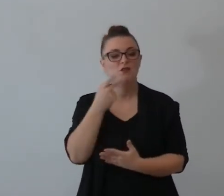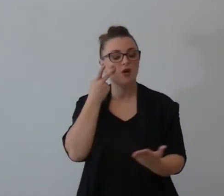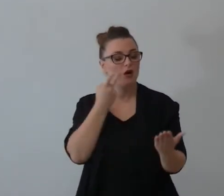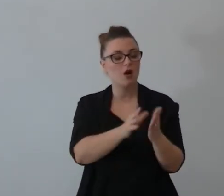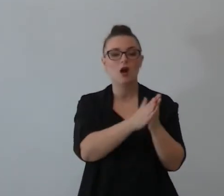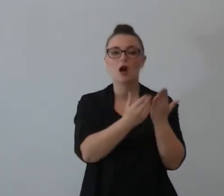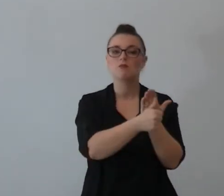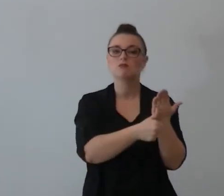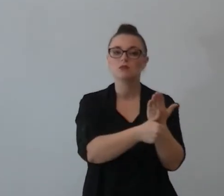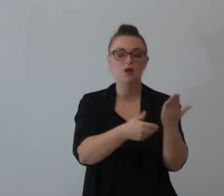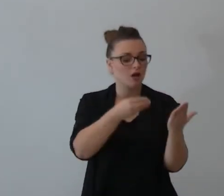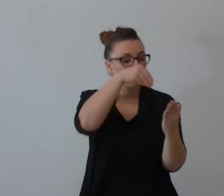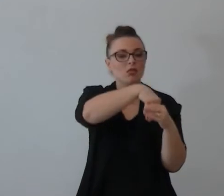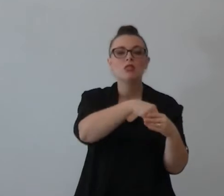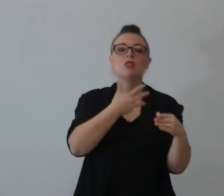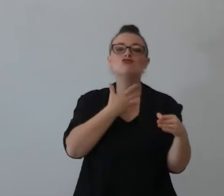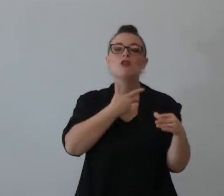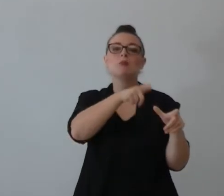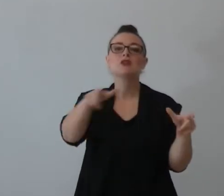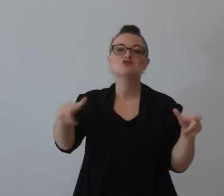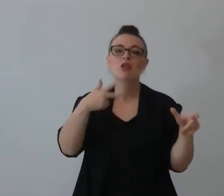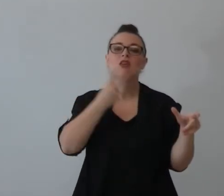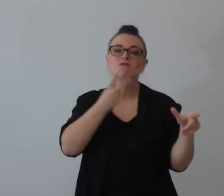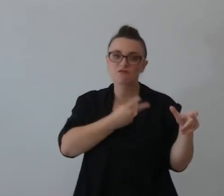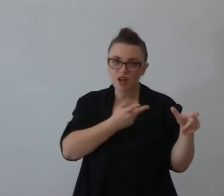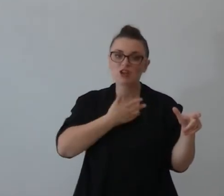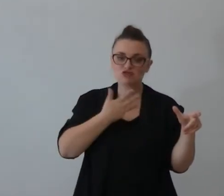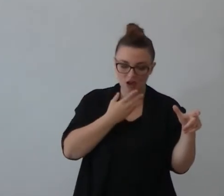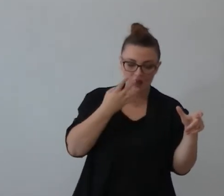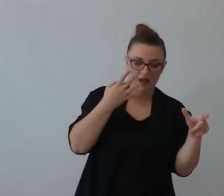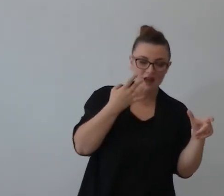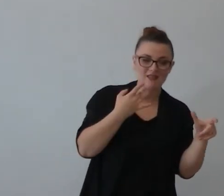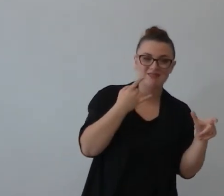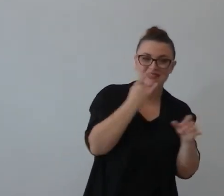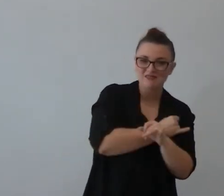super uomini e super donne con loro regina e con loro effetti